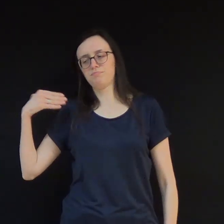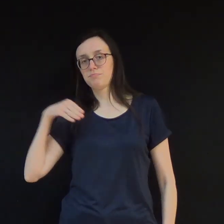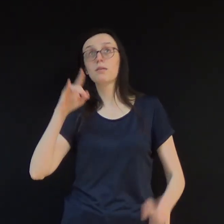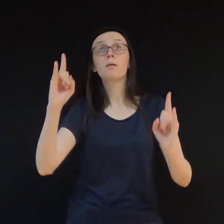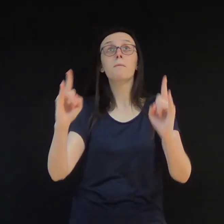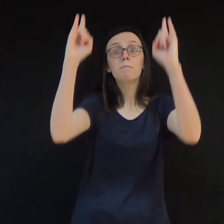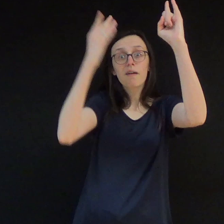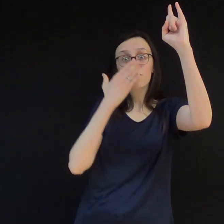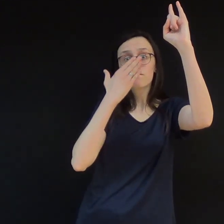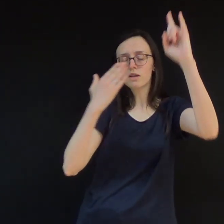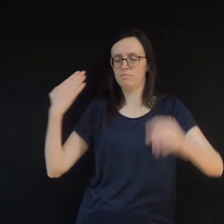entrou no carro.